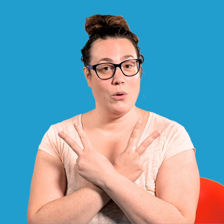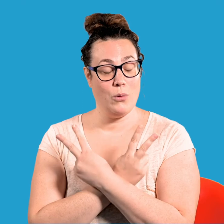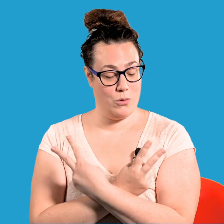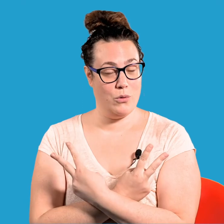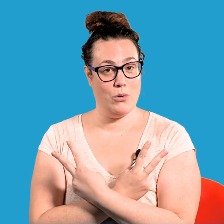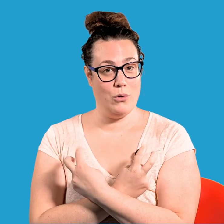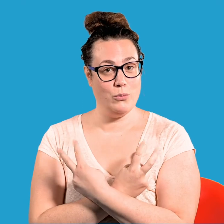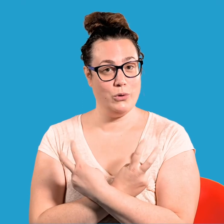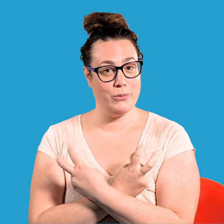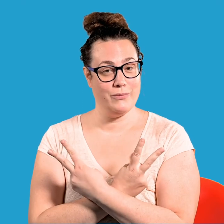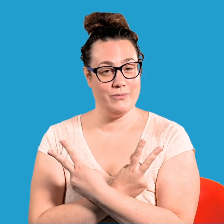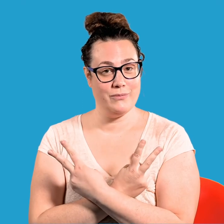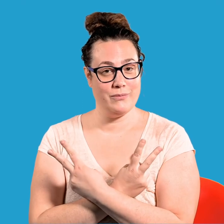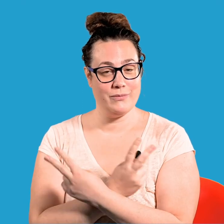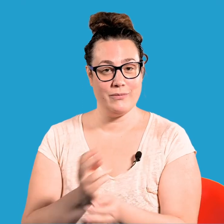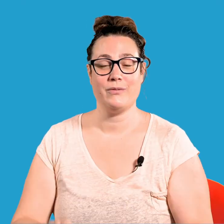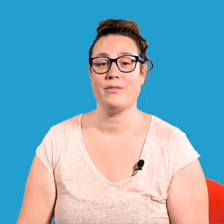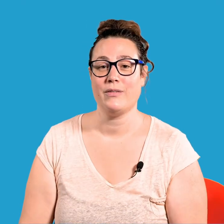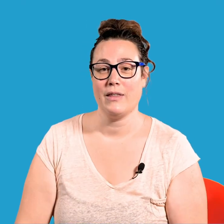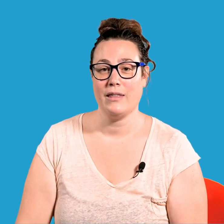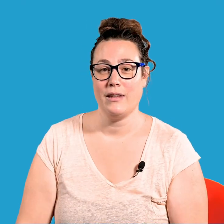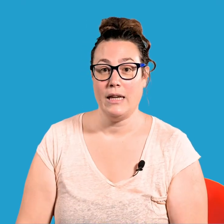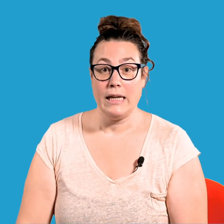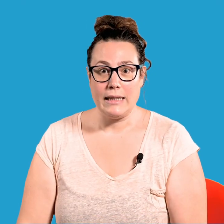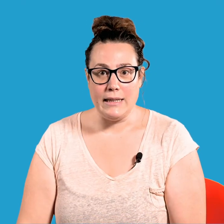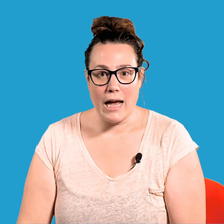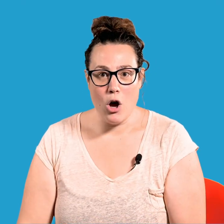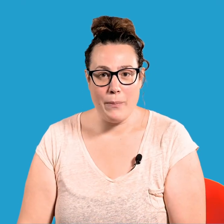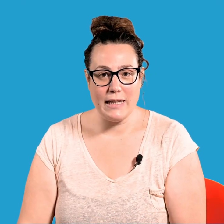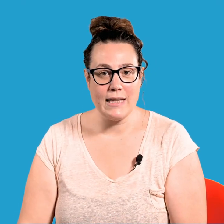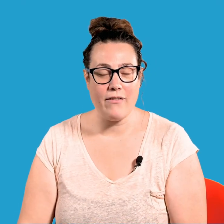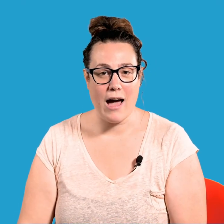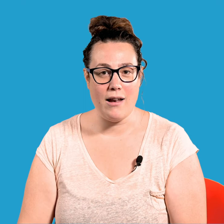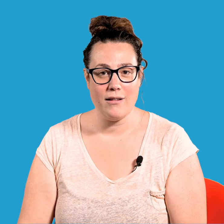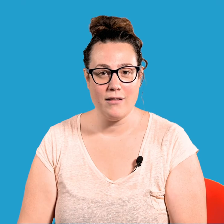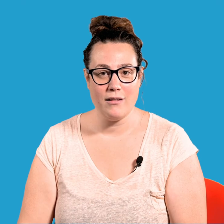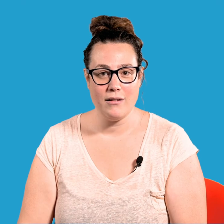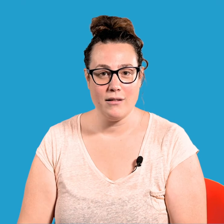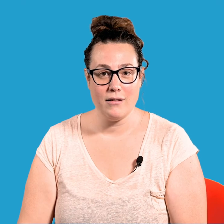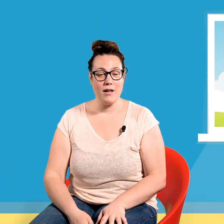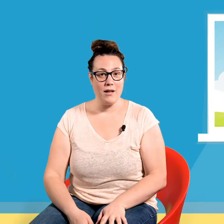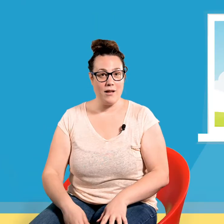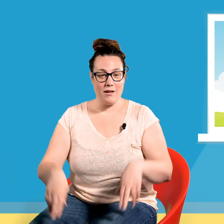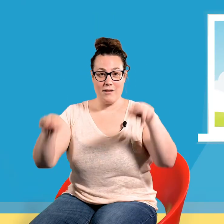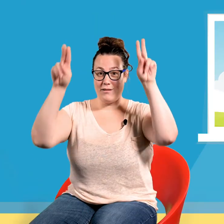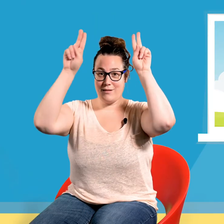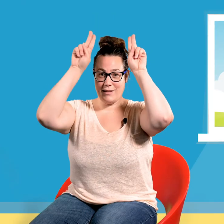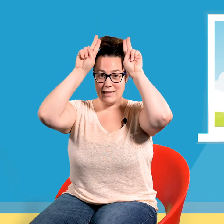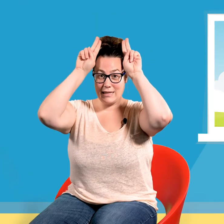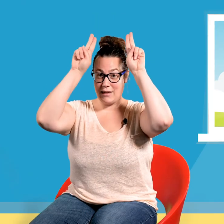Le mouton ! Qui galope et qui cavale ? C'est